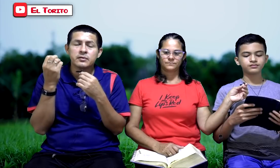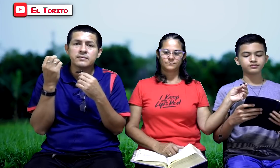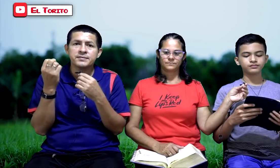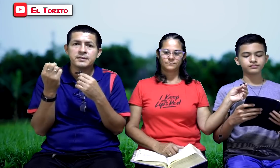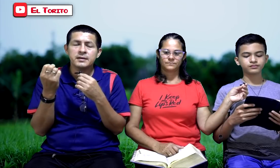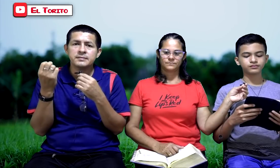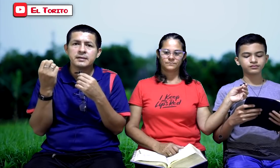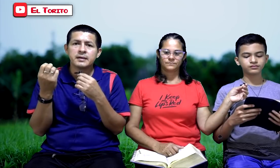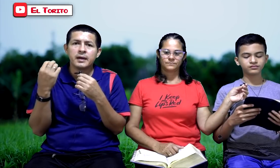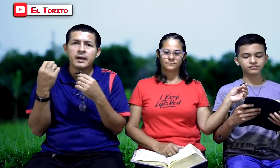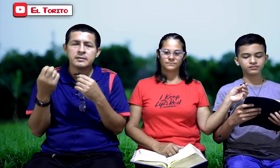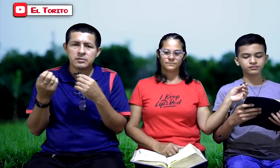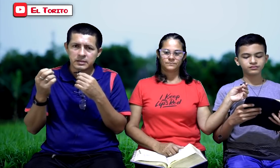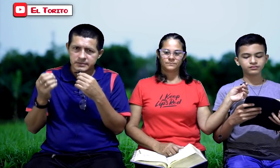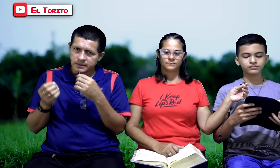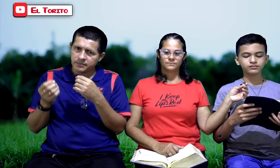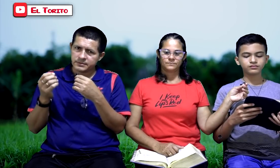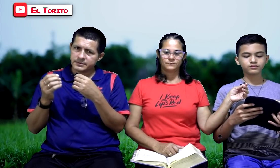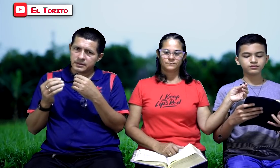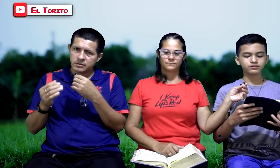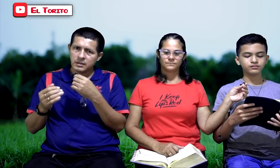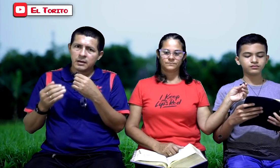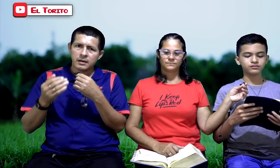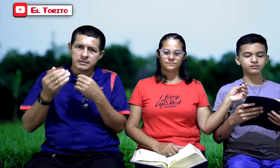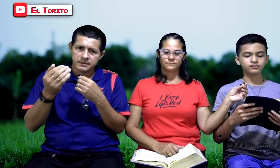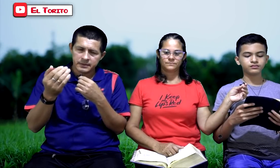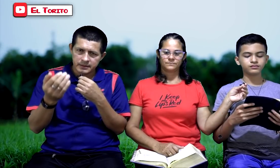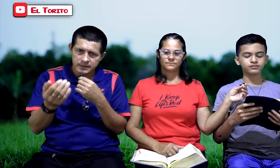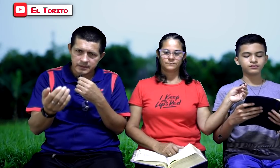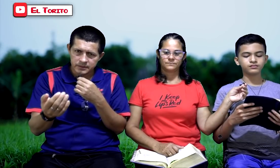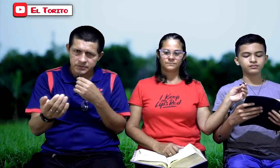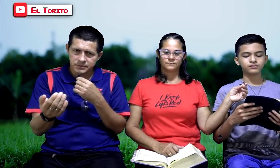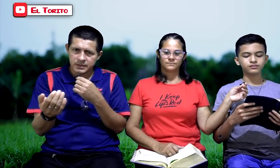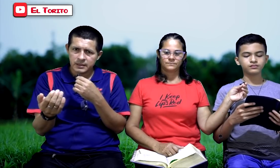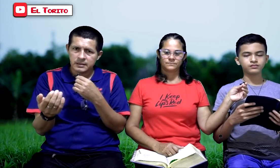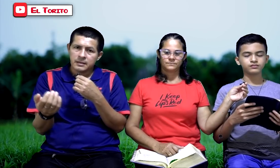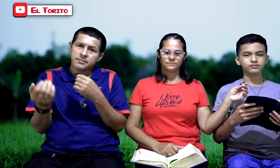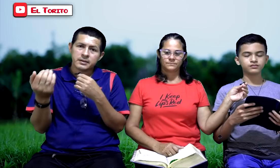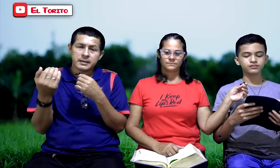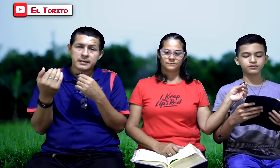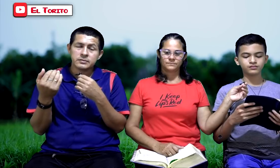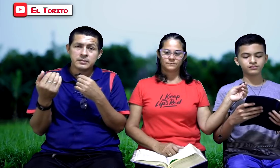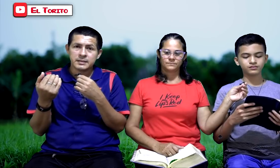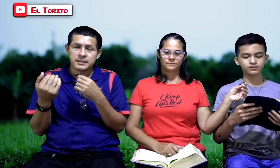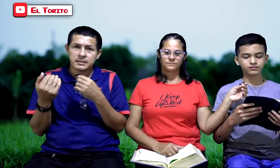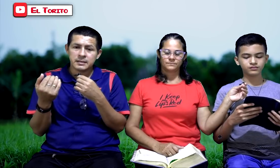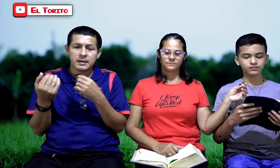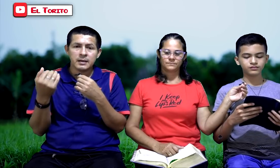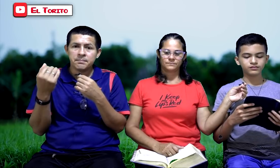conscientes de qué es lo que estamos haciendo a través de las redes sociales. Porque que resulta ser de que hay